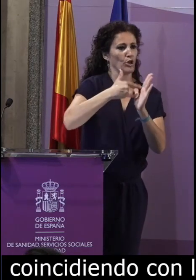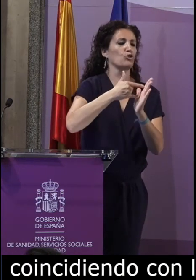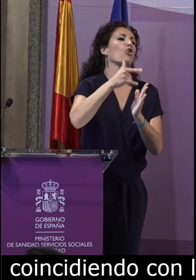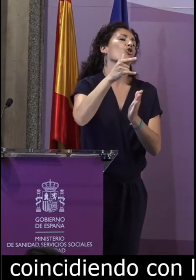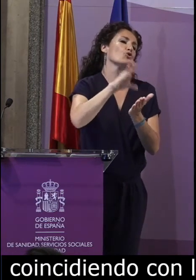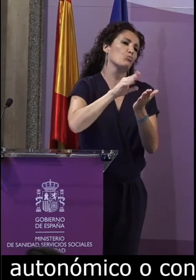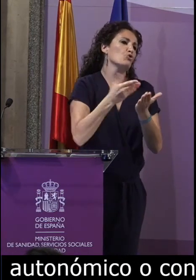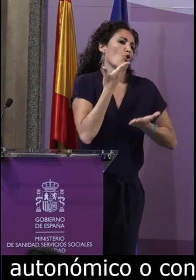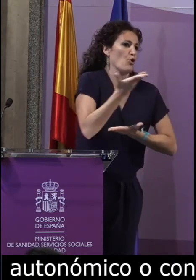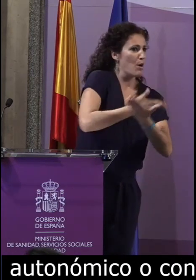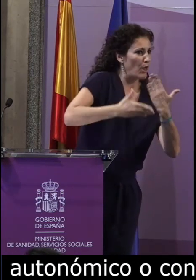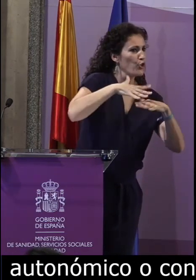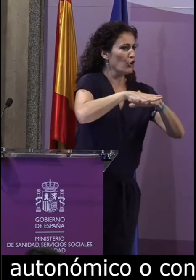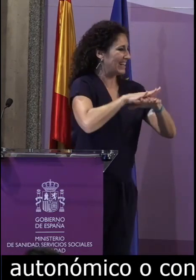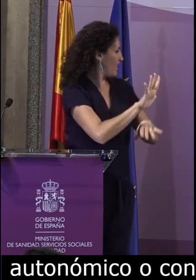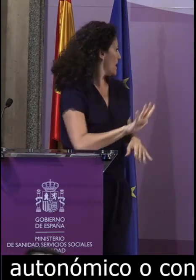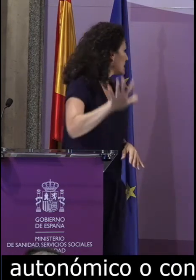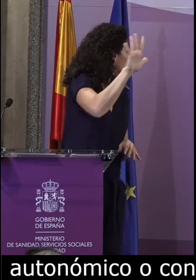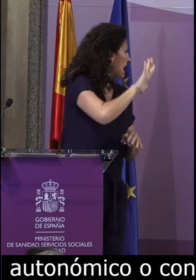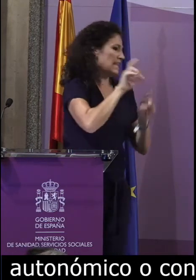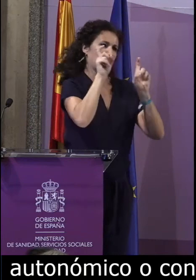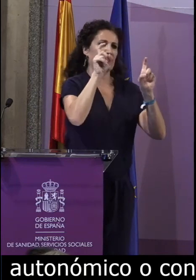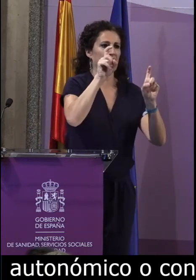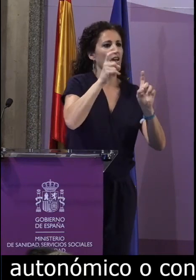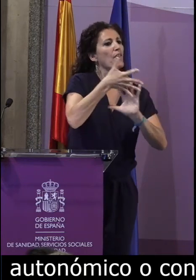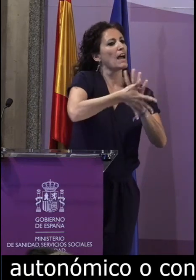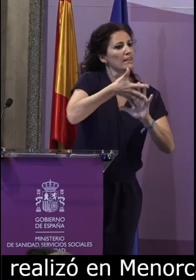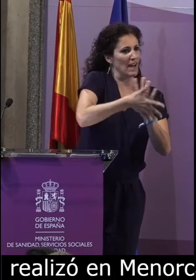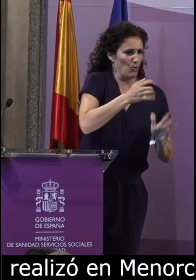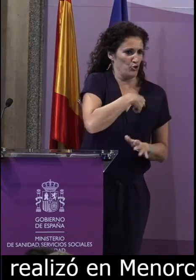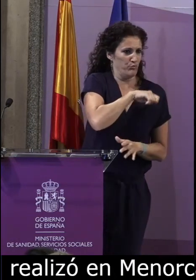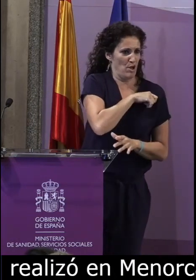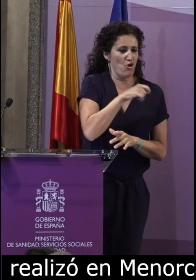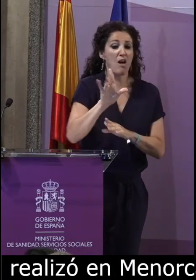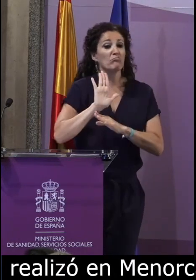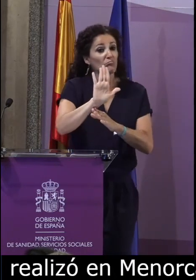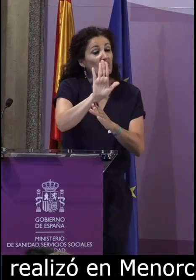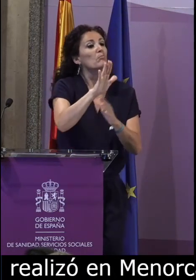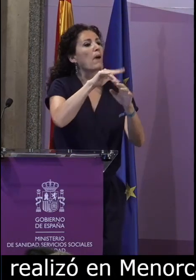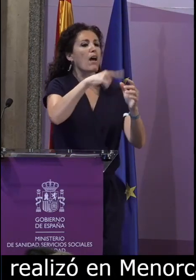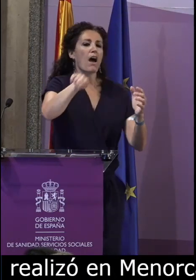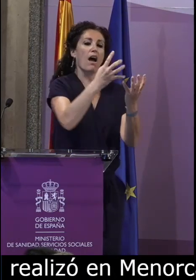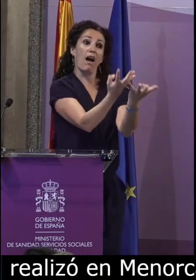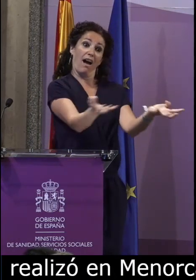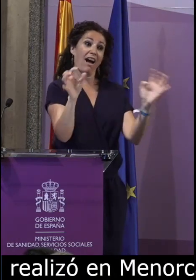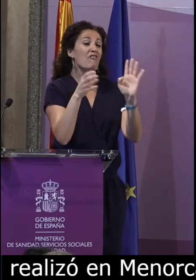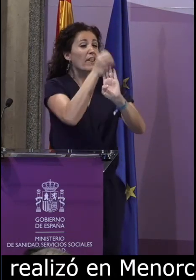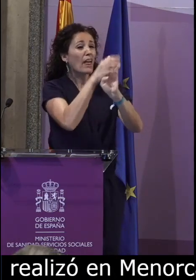pudimos exponer nuestro proyecto en colaboración con la red estatal de enseñanza de las lenguas de signos españolas.